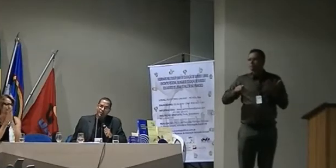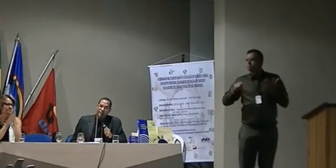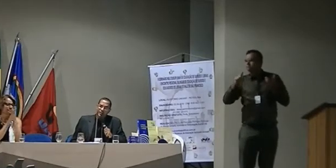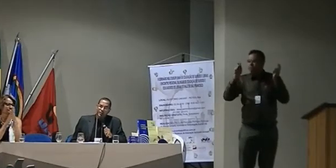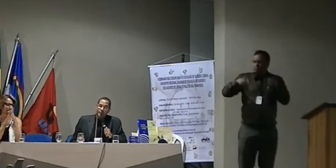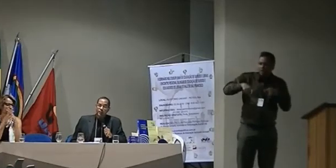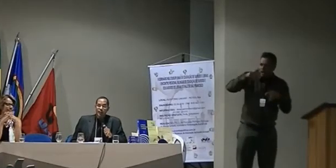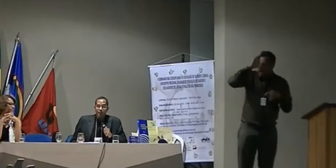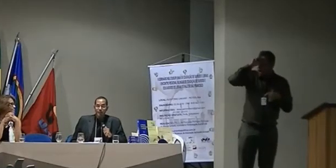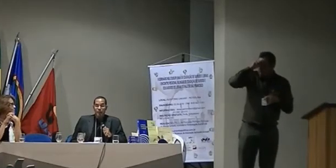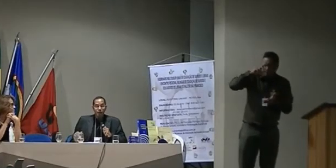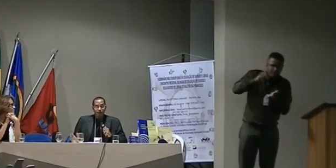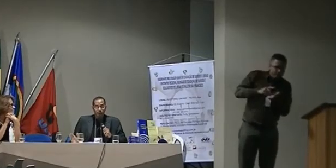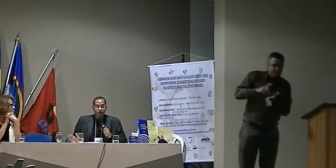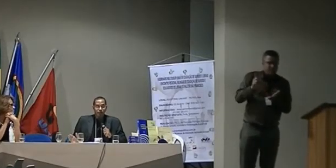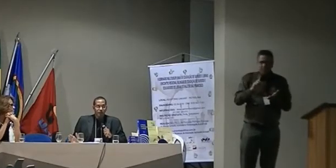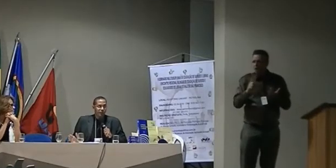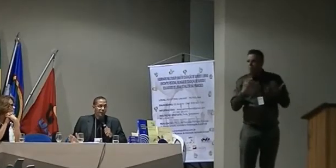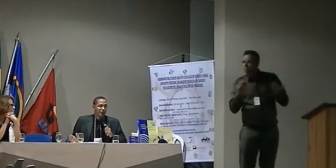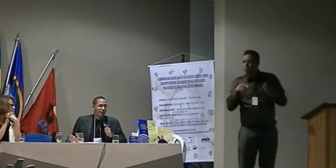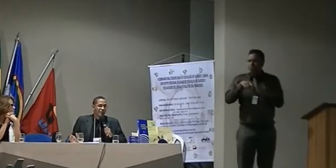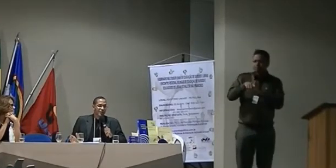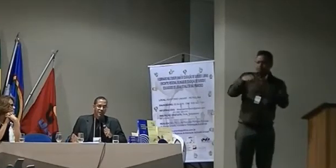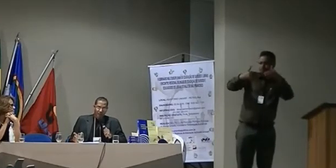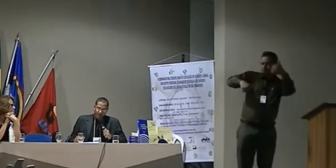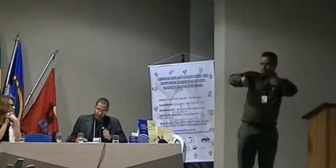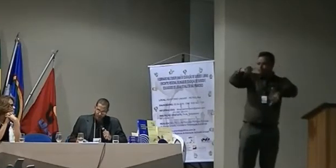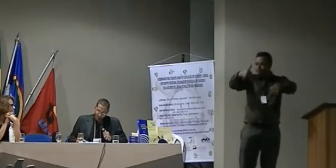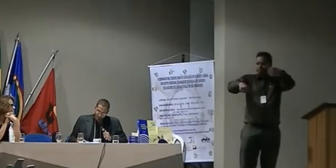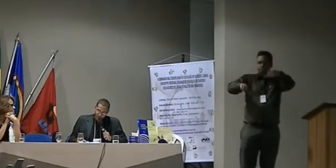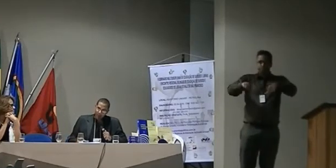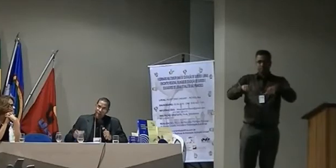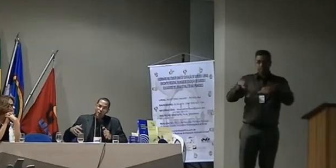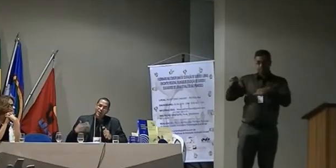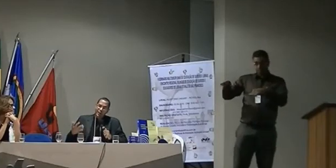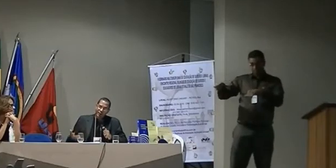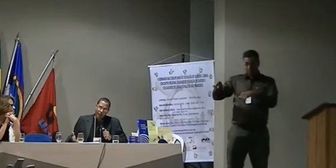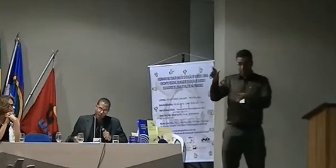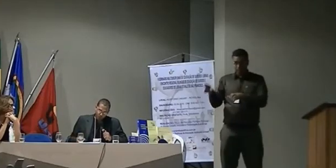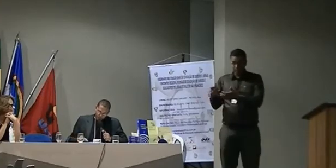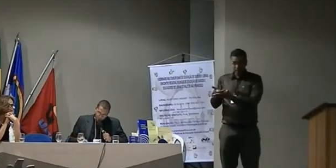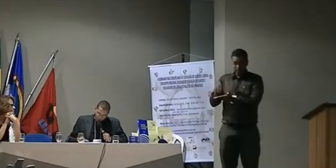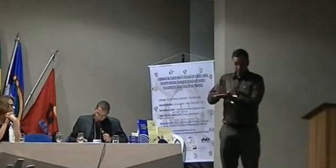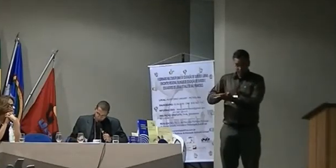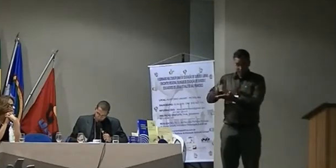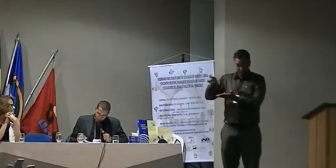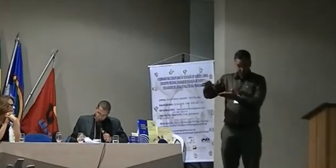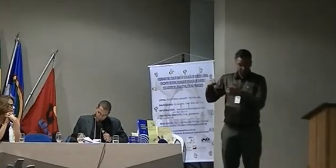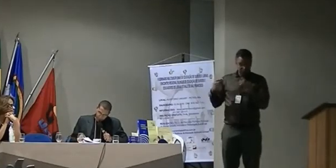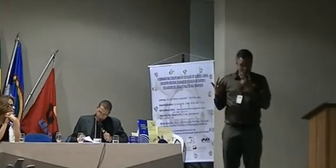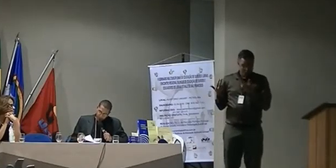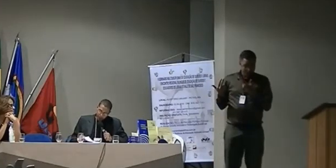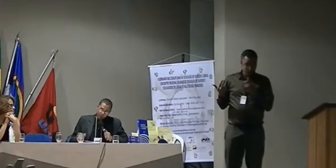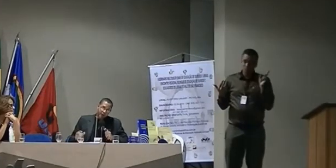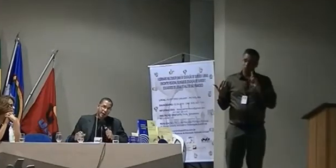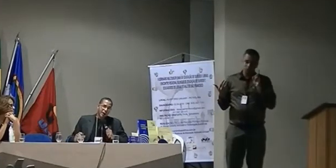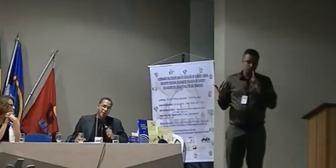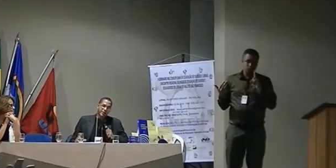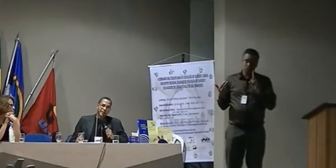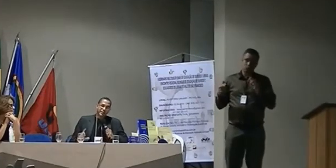isso ele deve fazer bem feito e não realmente sobrecarregá-lo com isso então realmente aqui